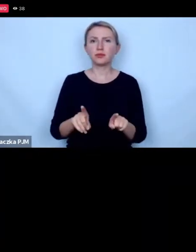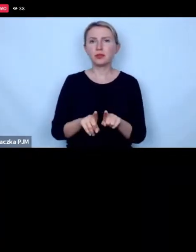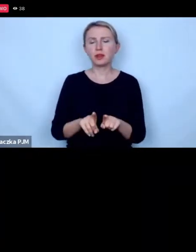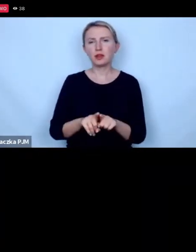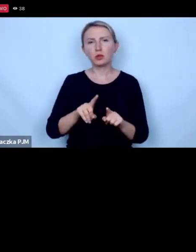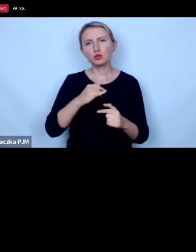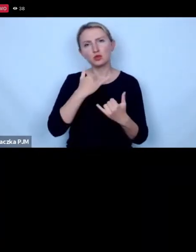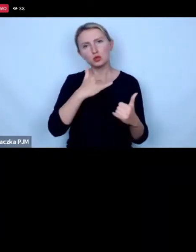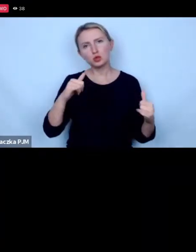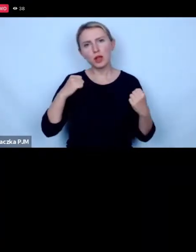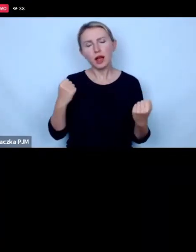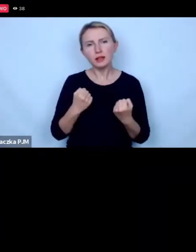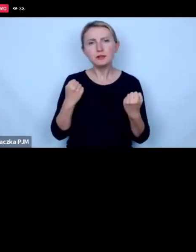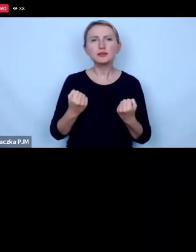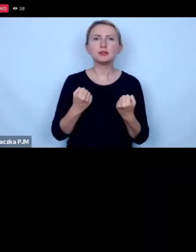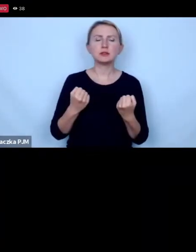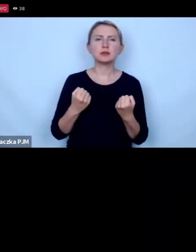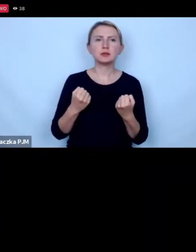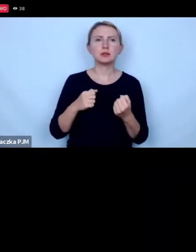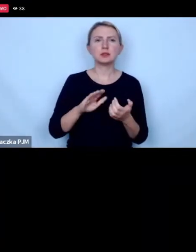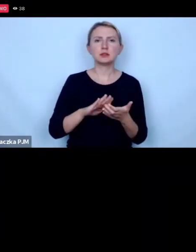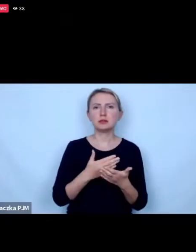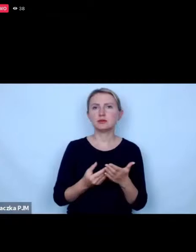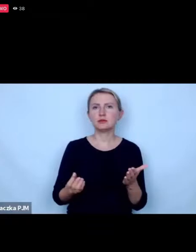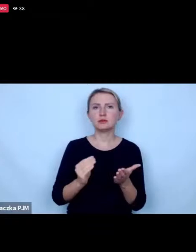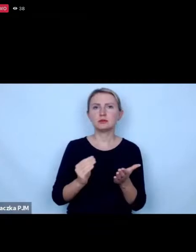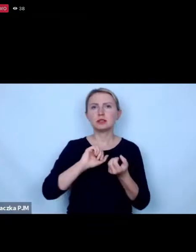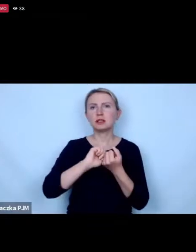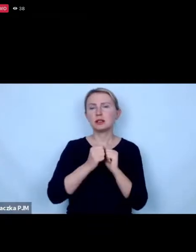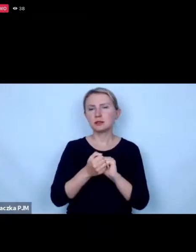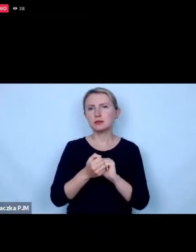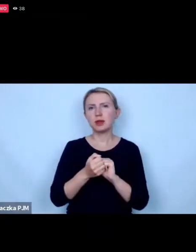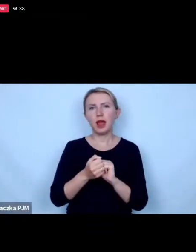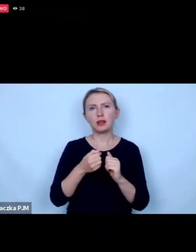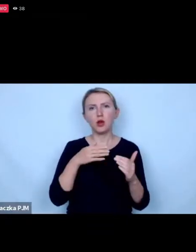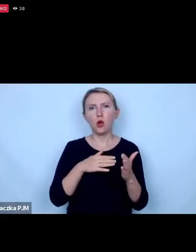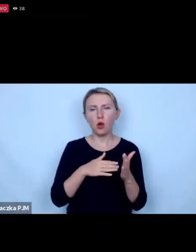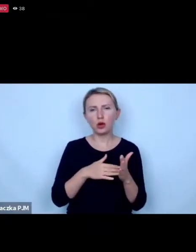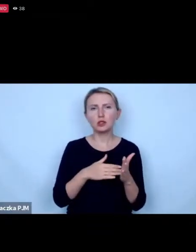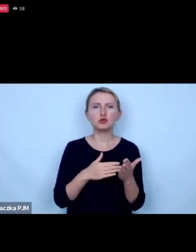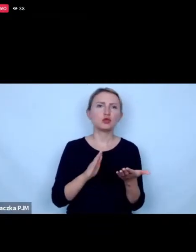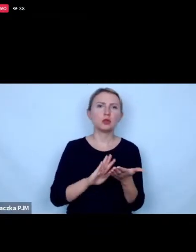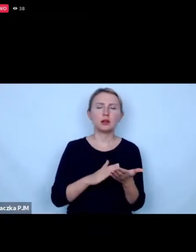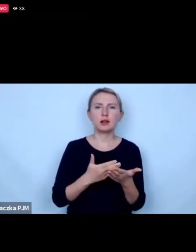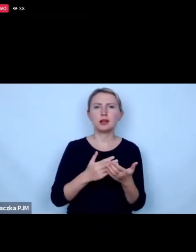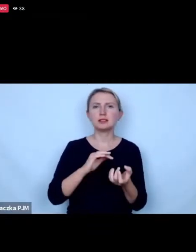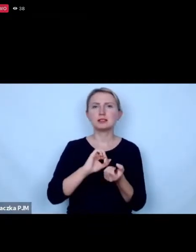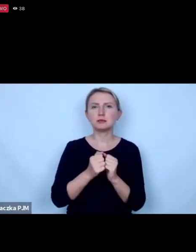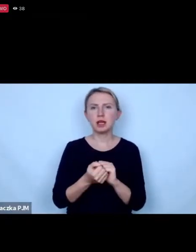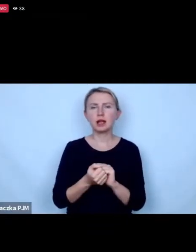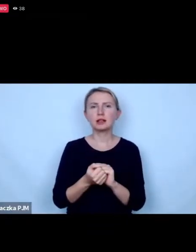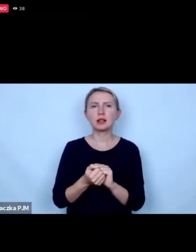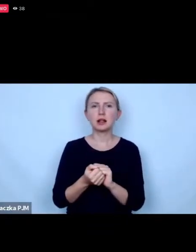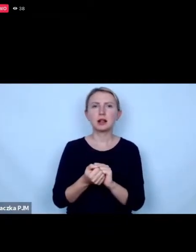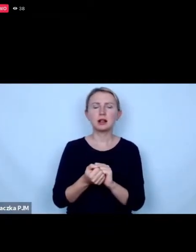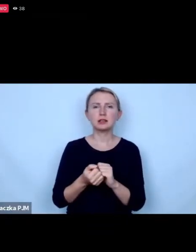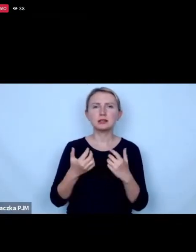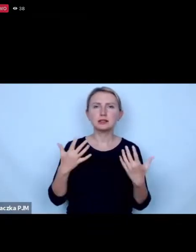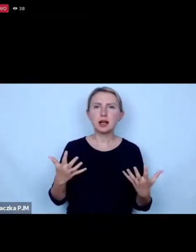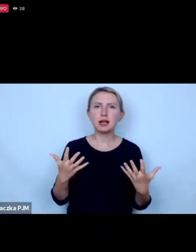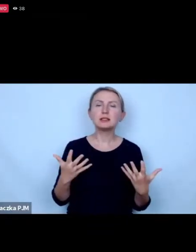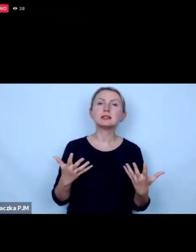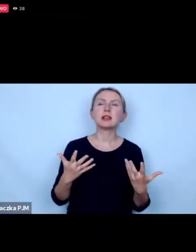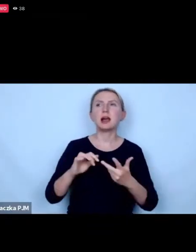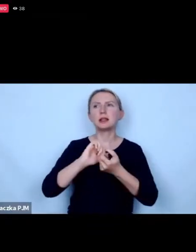aktywiści nawet kiedy prowadzamy zmiany tak ograniczone jak zmiana zachęcanie do